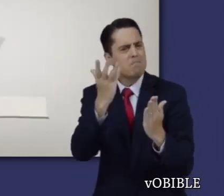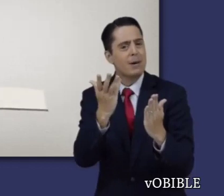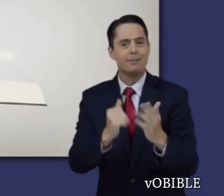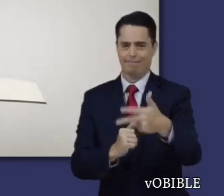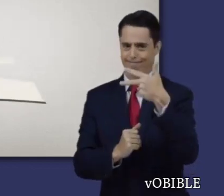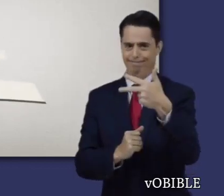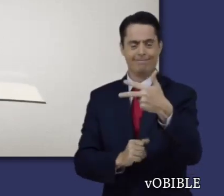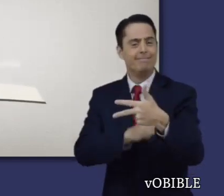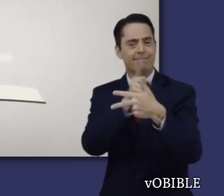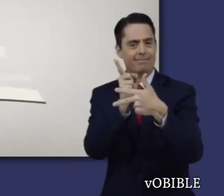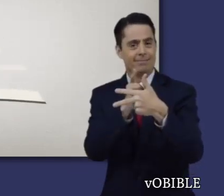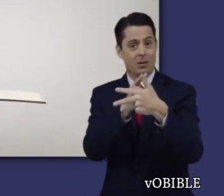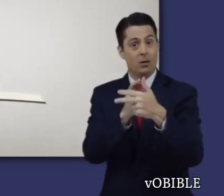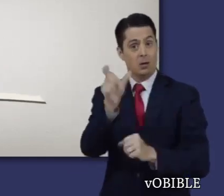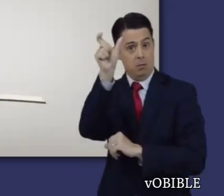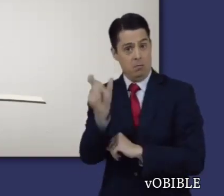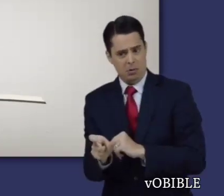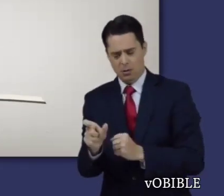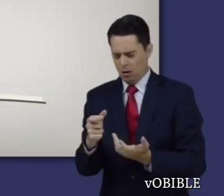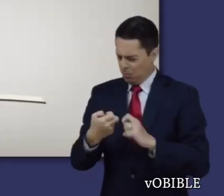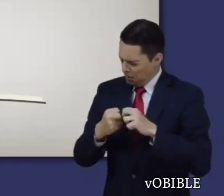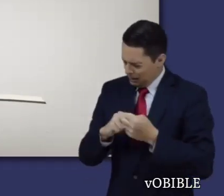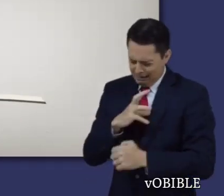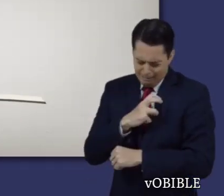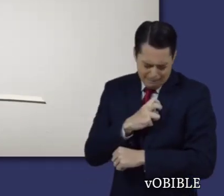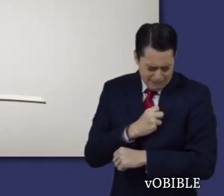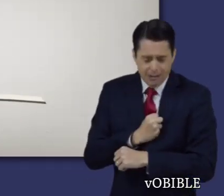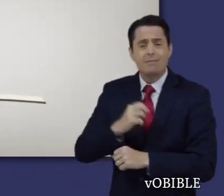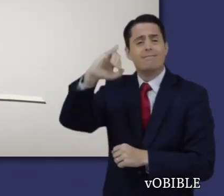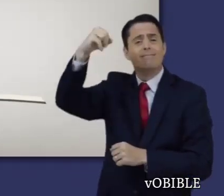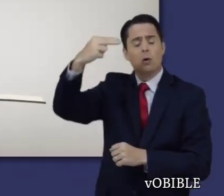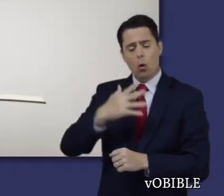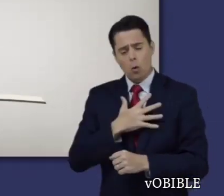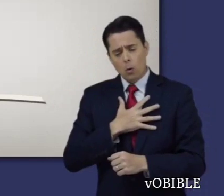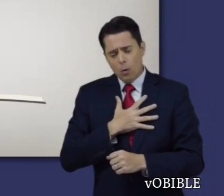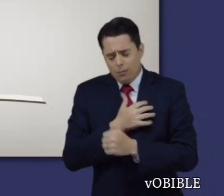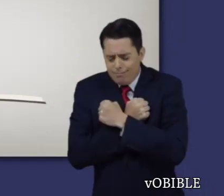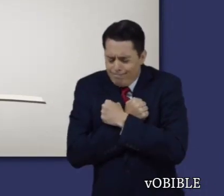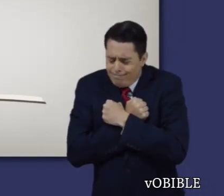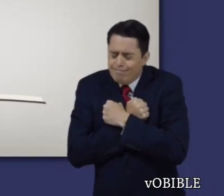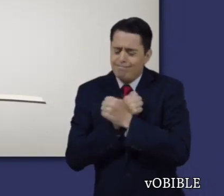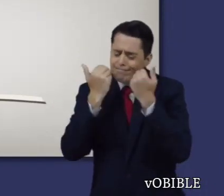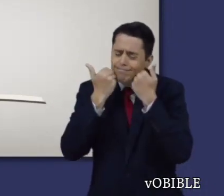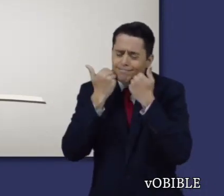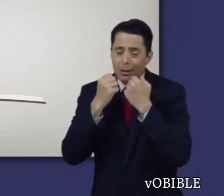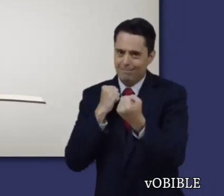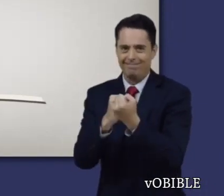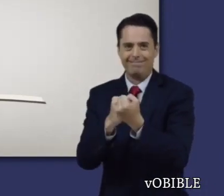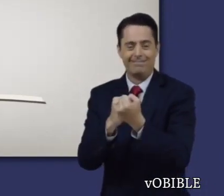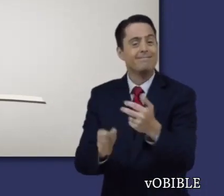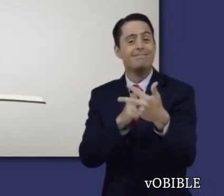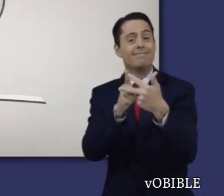Cuando lea a los corintios, fíjese en que Jehová, el Dios de todo consuelo, fortalece y ayuda a sus siervos.